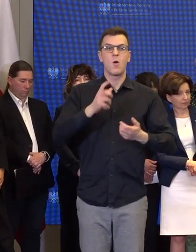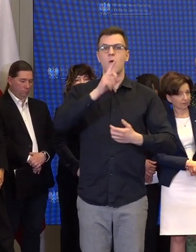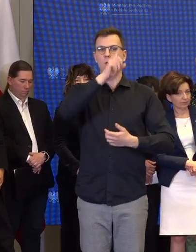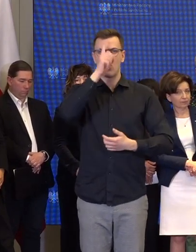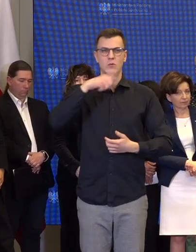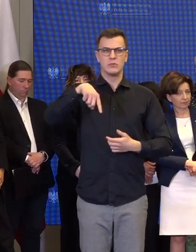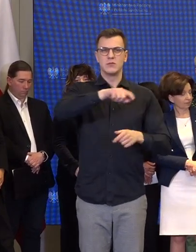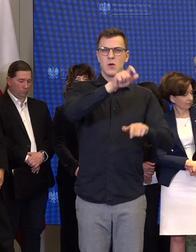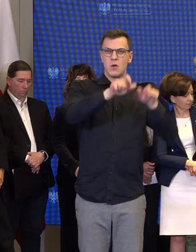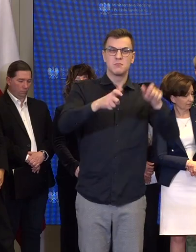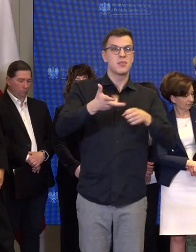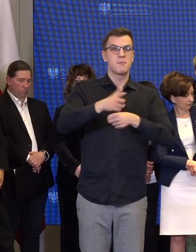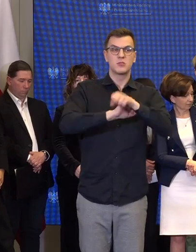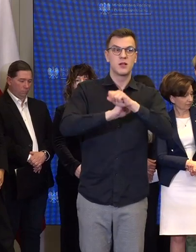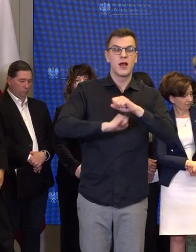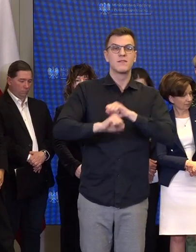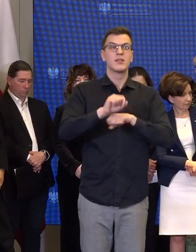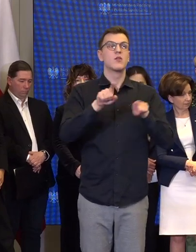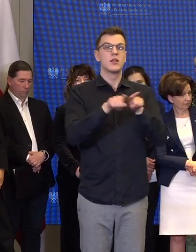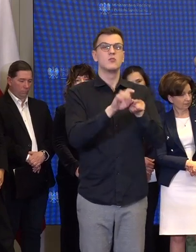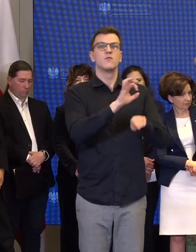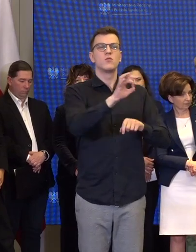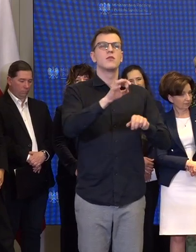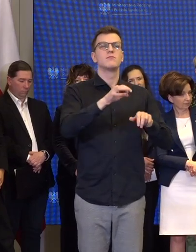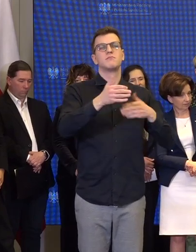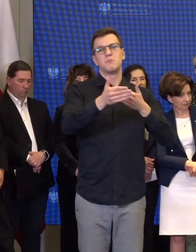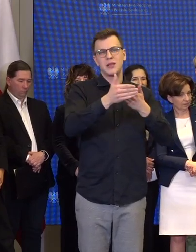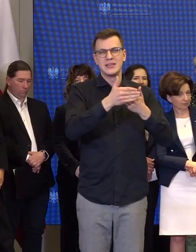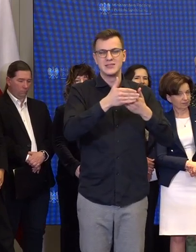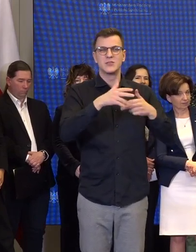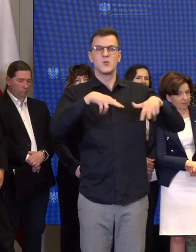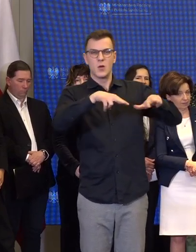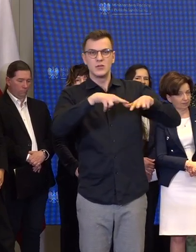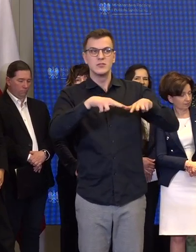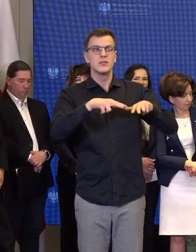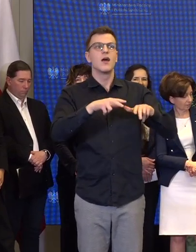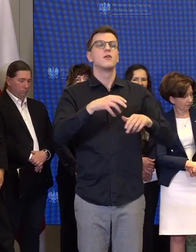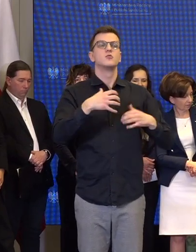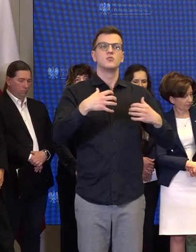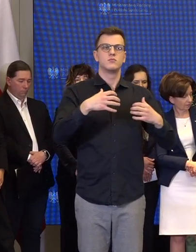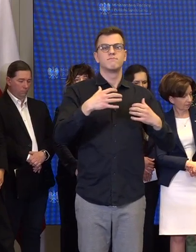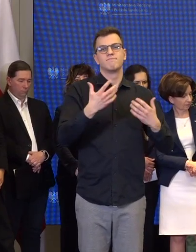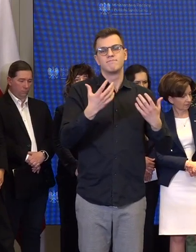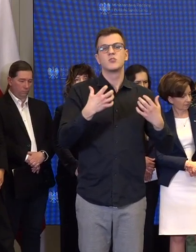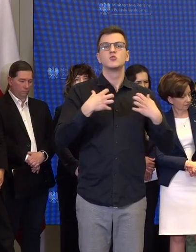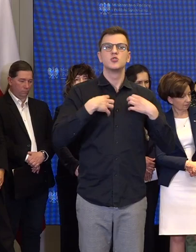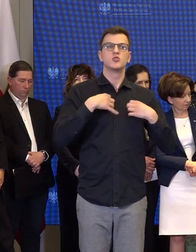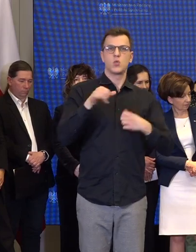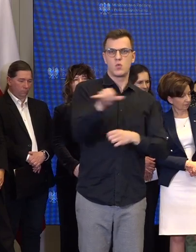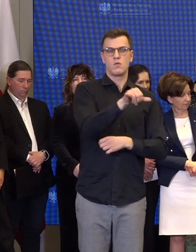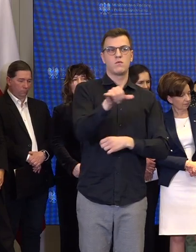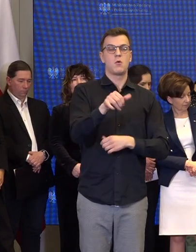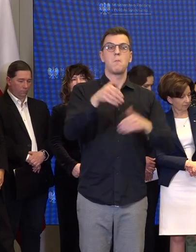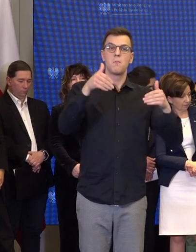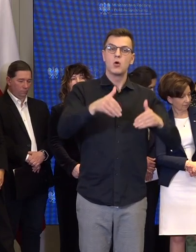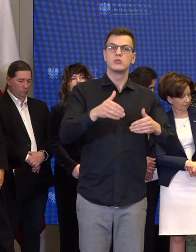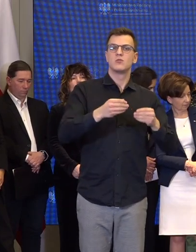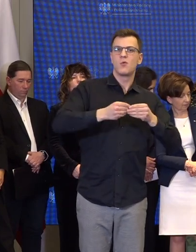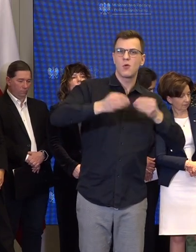niepełnosprawnościami i ich bliscy mieli równe szanse na rozwój, na życie,